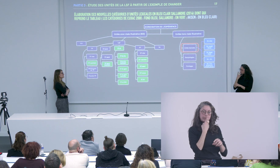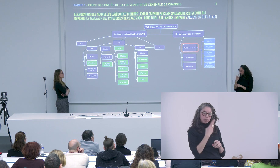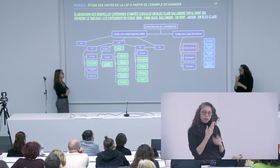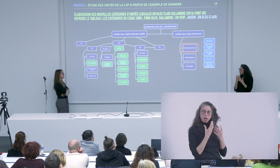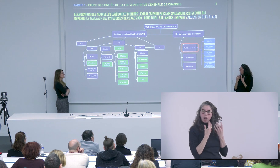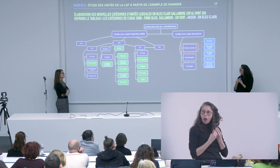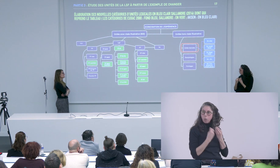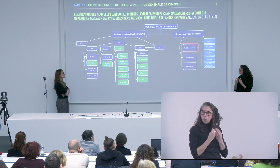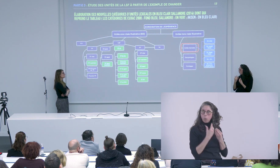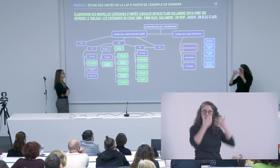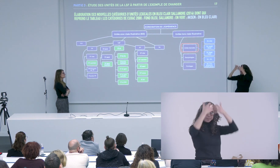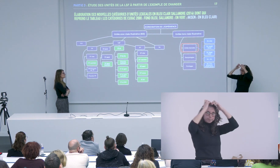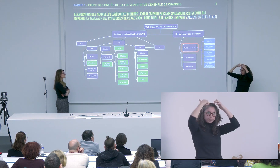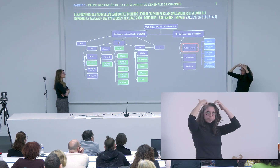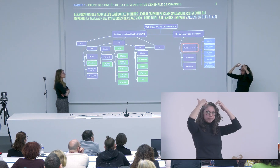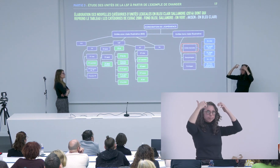âges